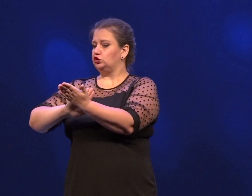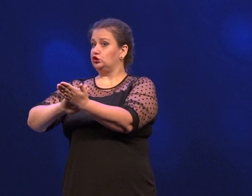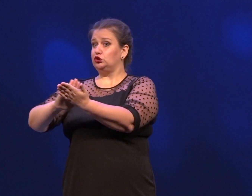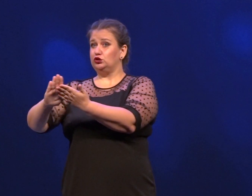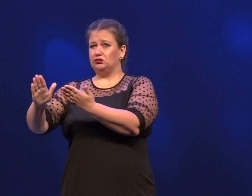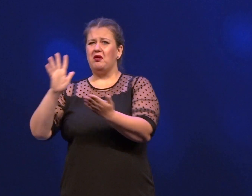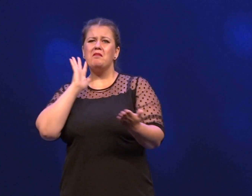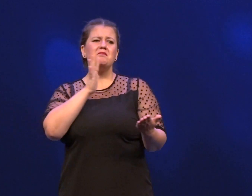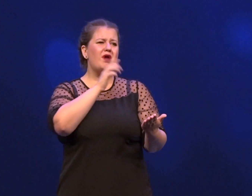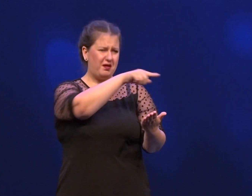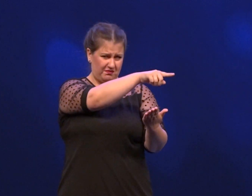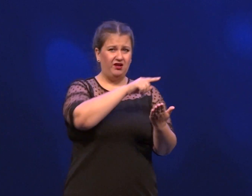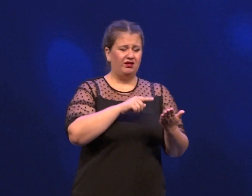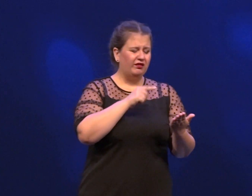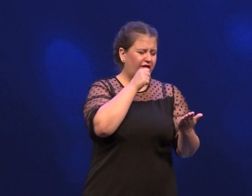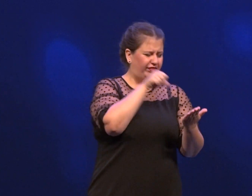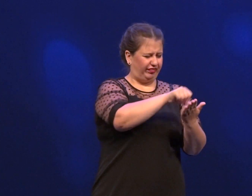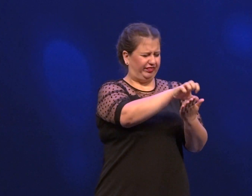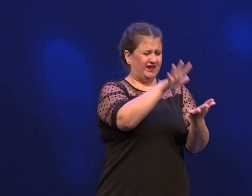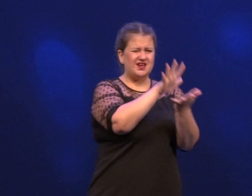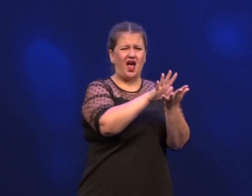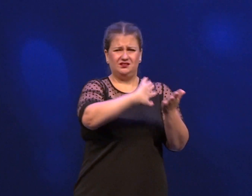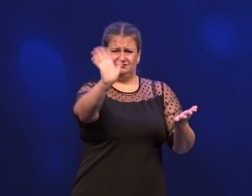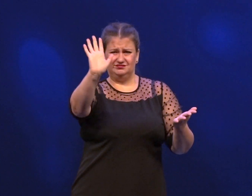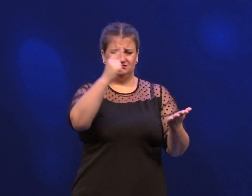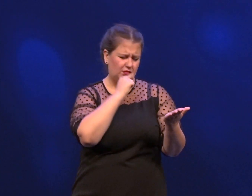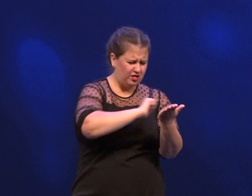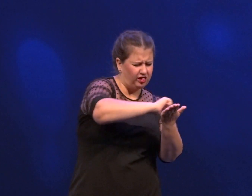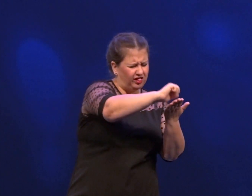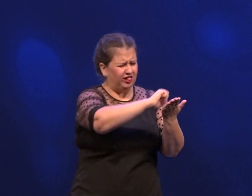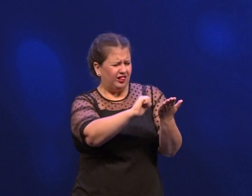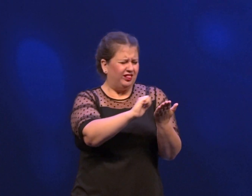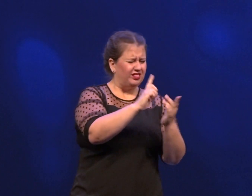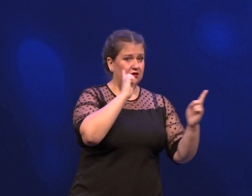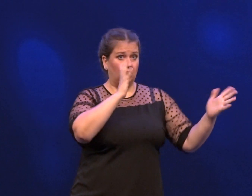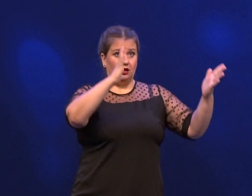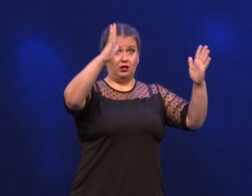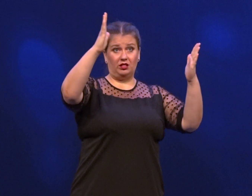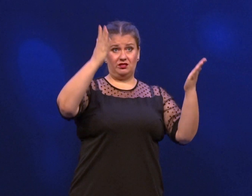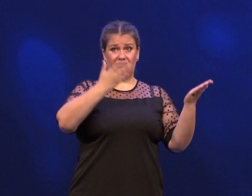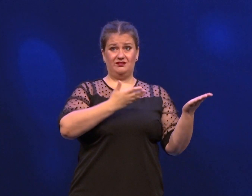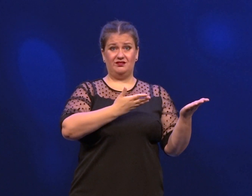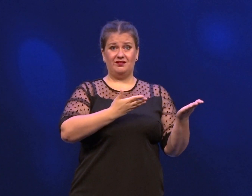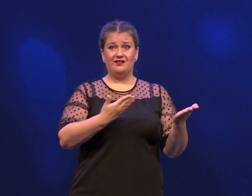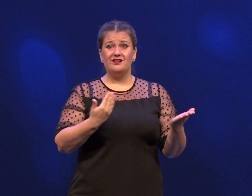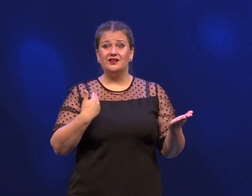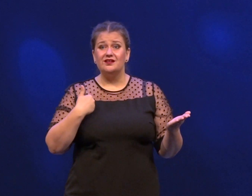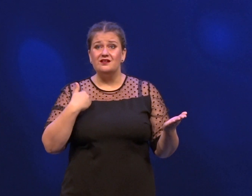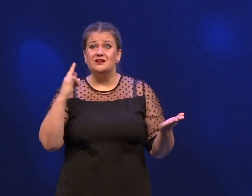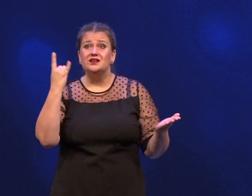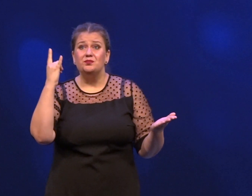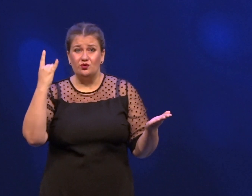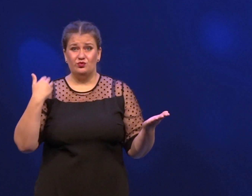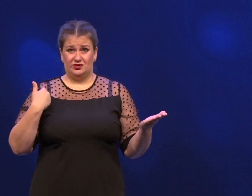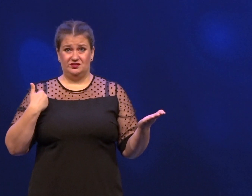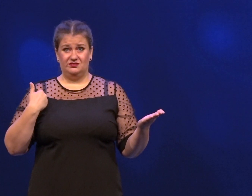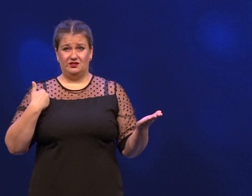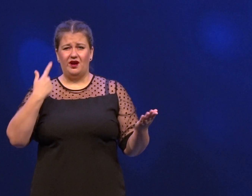же находят время на то, чтобы его отремонтировать. Они вытирают, сдувают с него пыль. А я